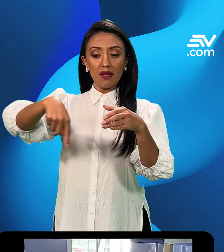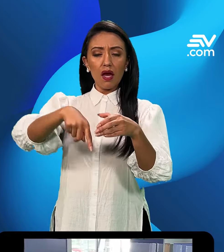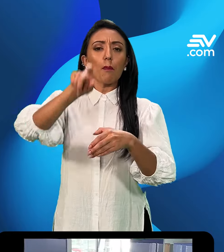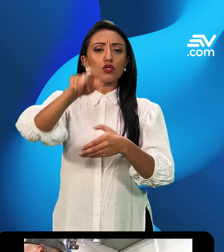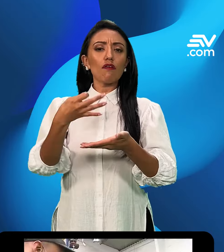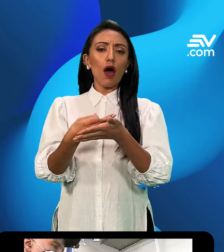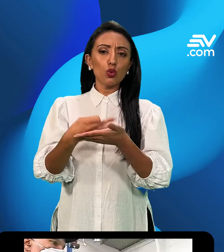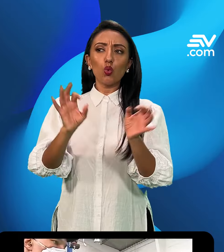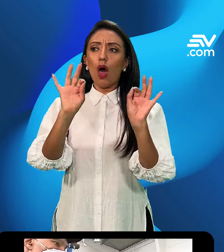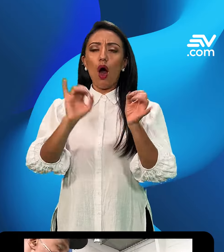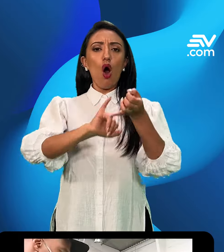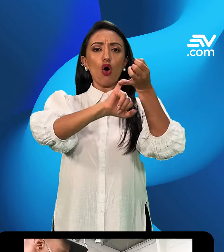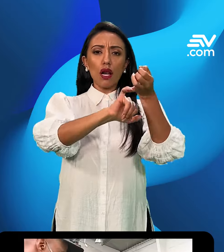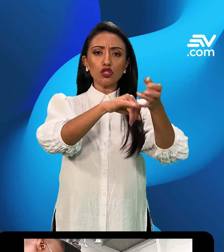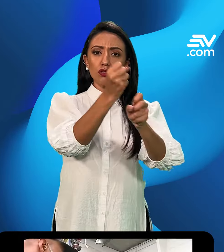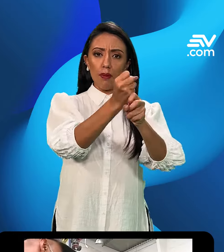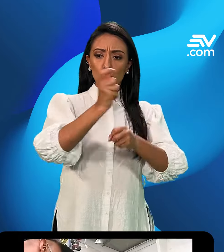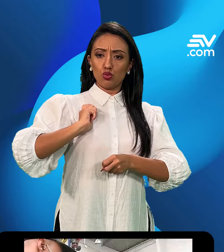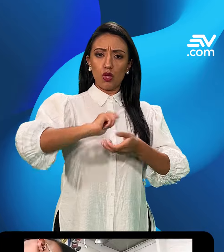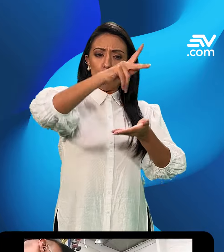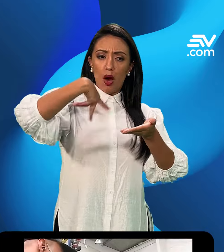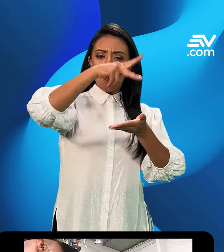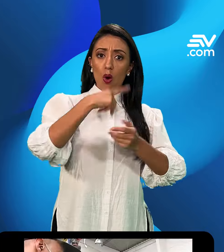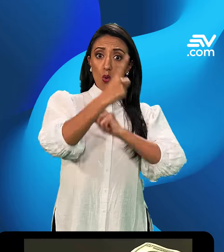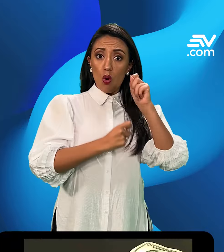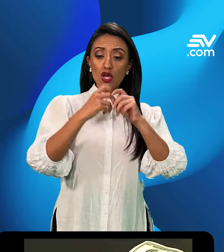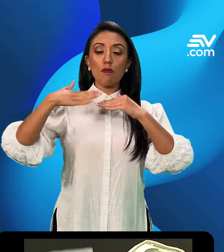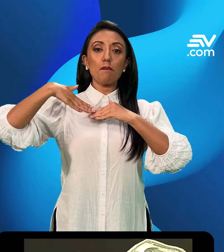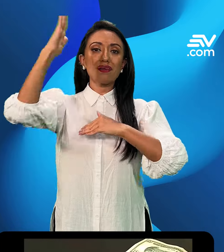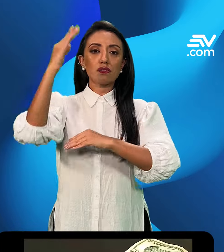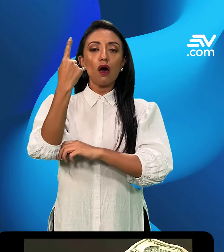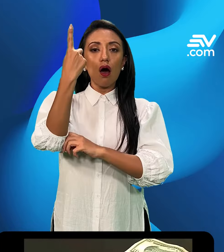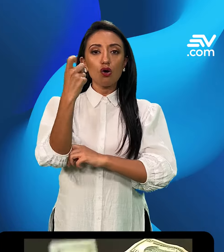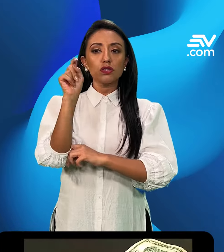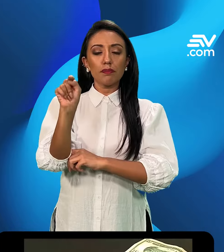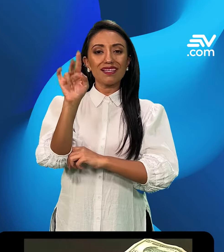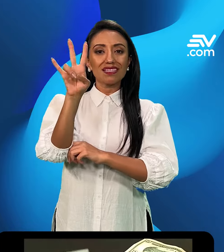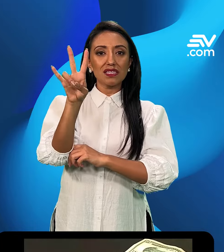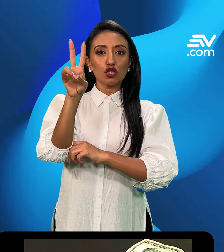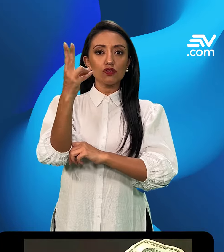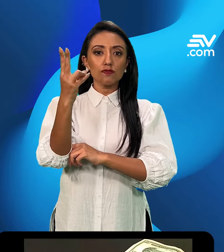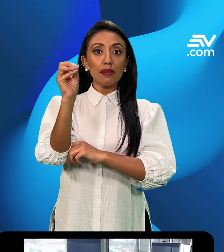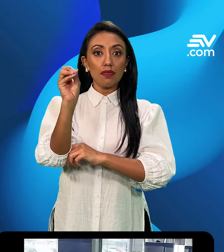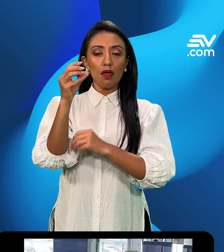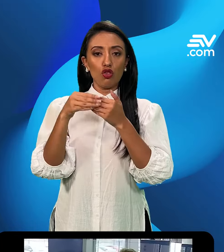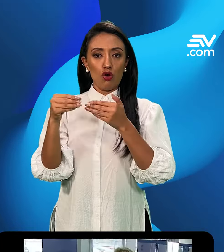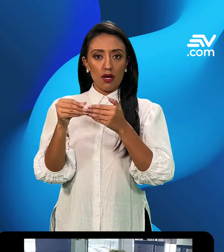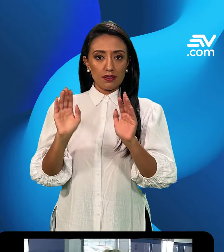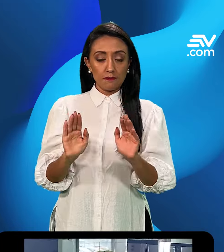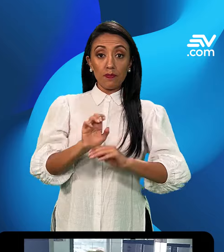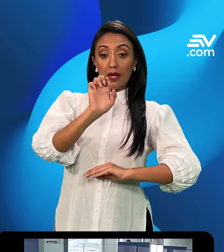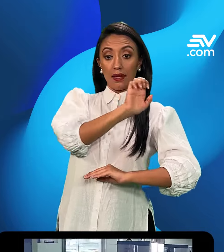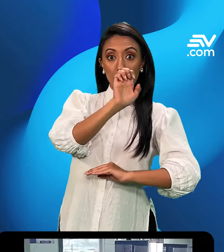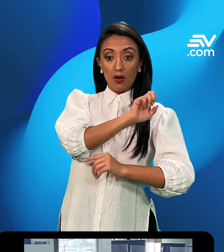o trabajan en relación de dependencia y perciben ingresos anuales superiores a 11.720 dólares. De enero a